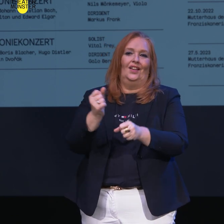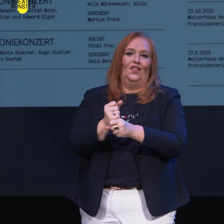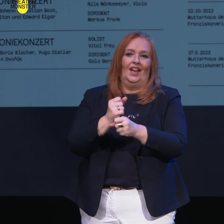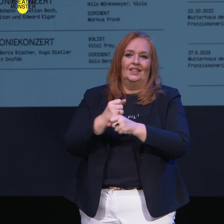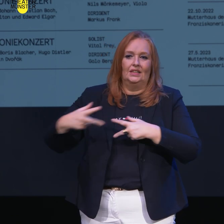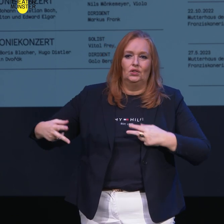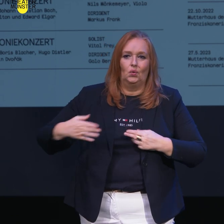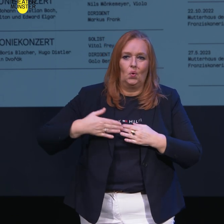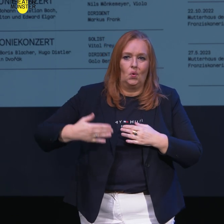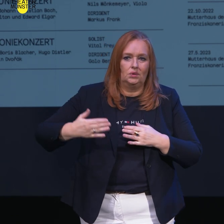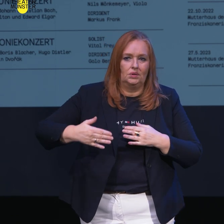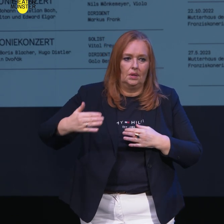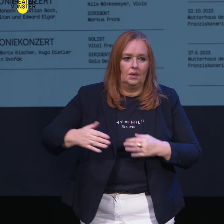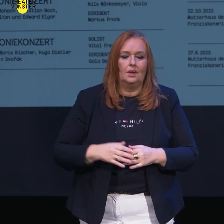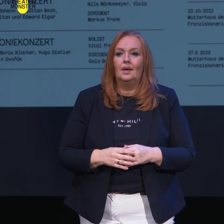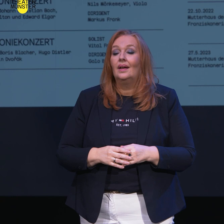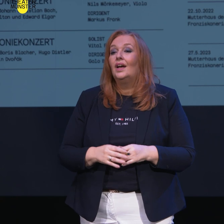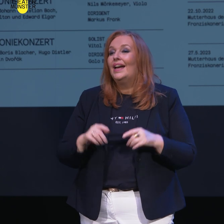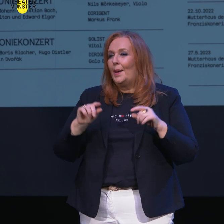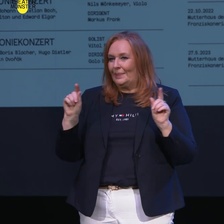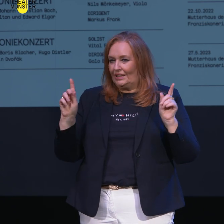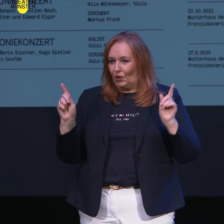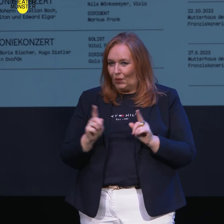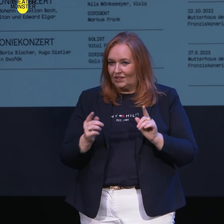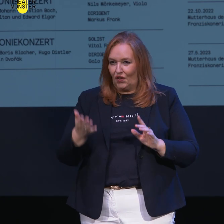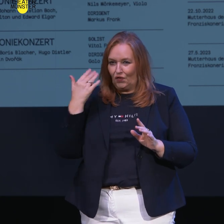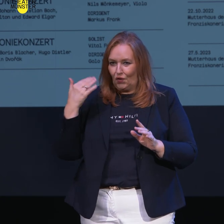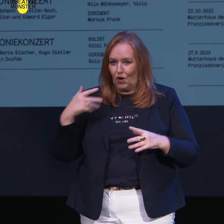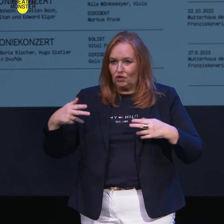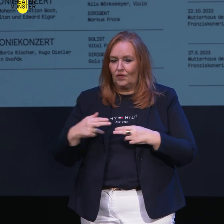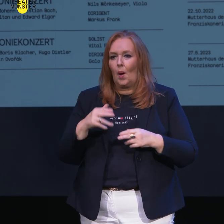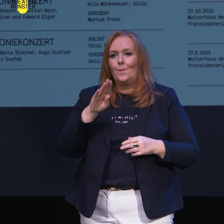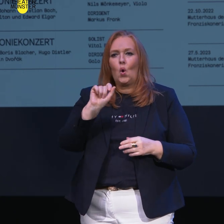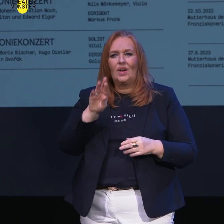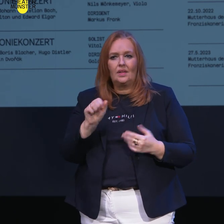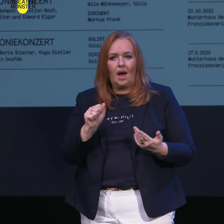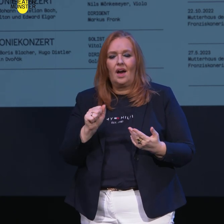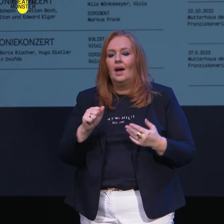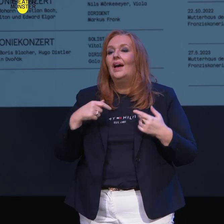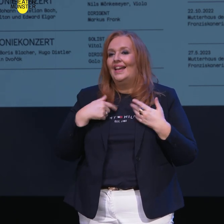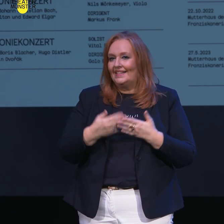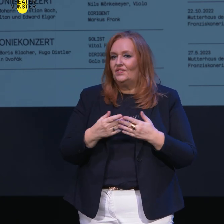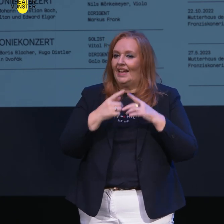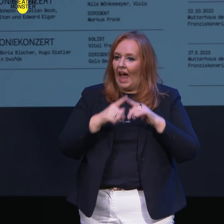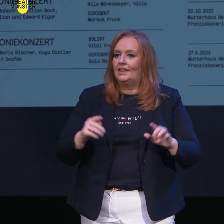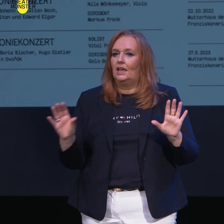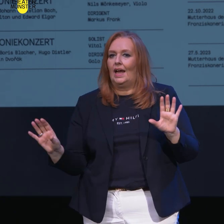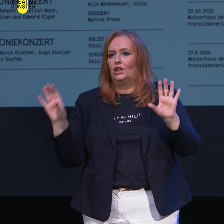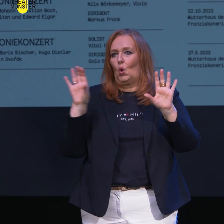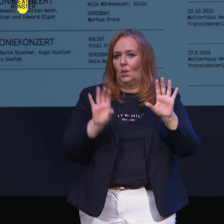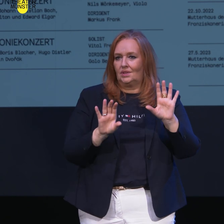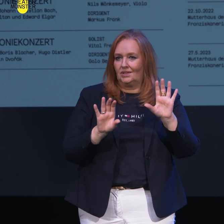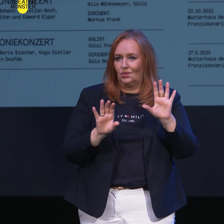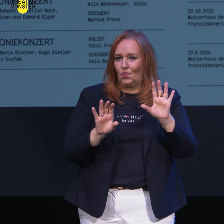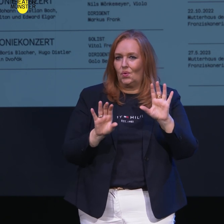abschließen werden. Die etwas kürzeren, früheren Sinfonien von Bruckner erlauben uns, andere Werke hinzuzufügen.